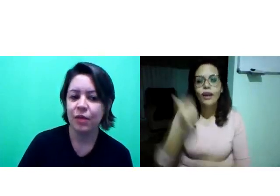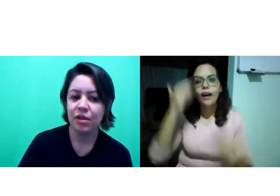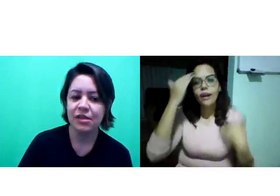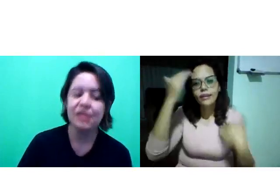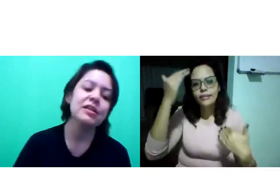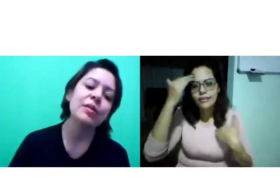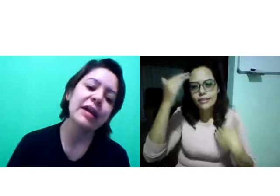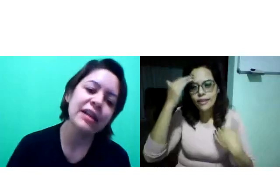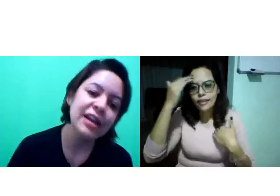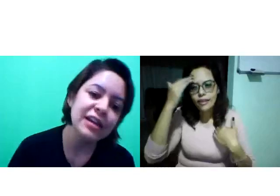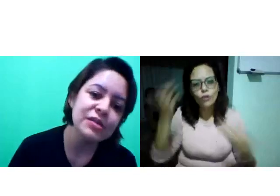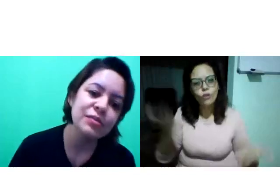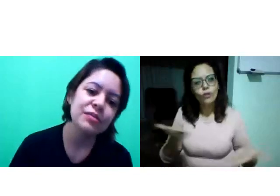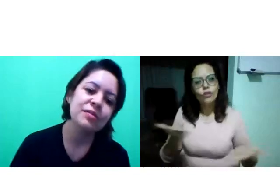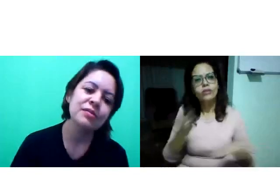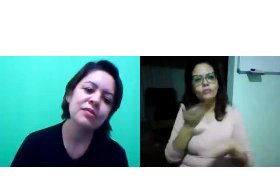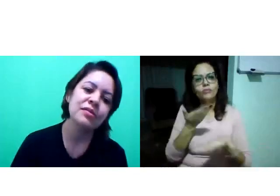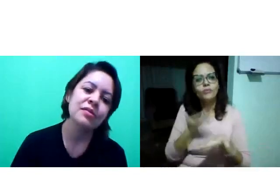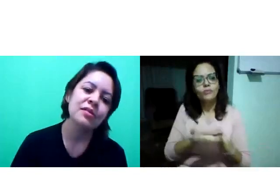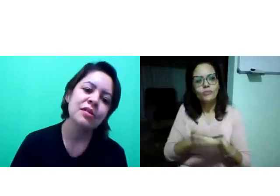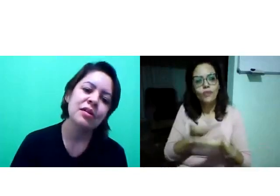Mais alguma coisa? Então, eu agradeço